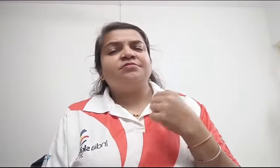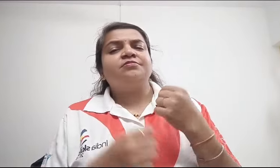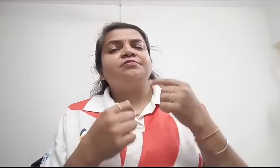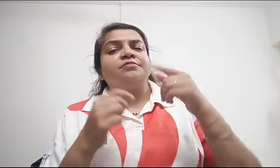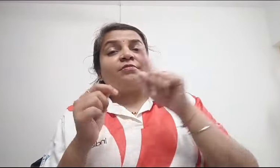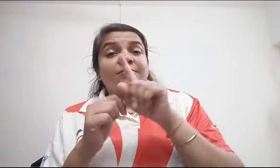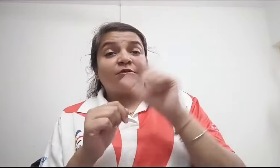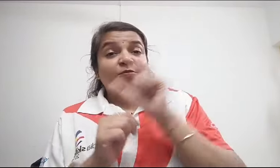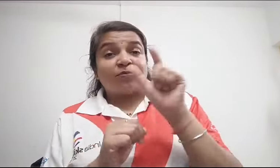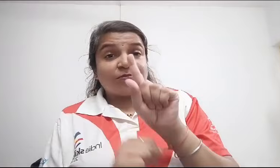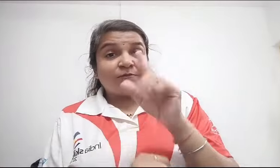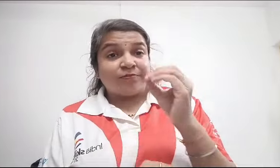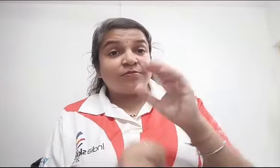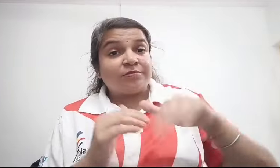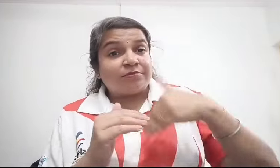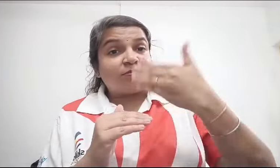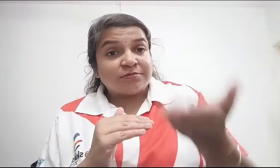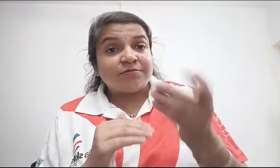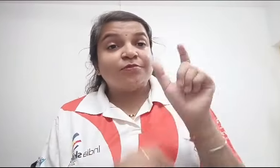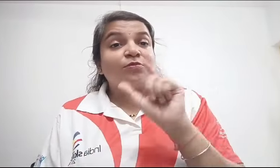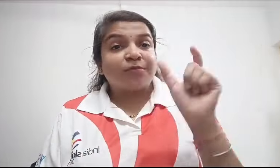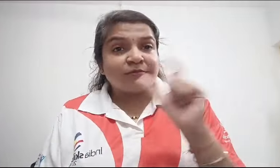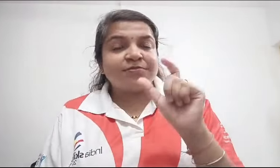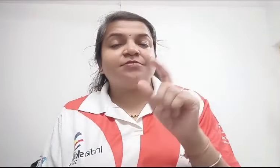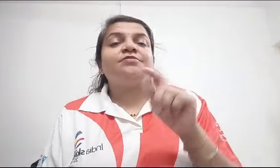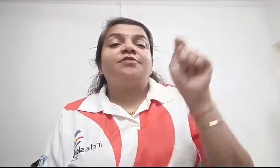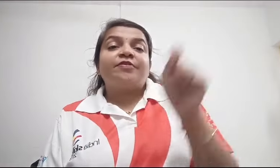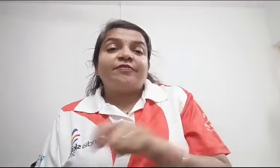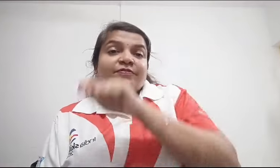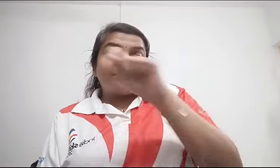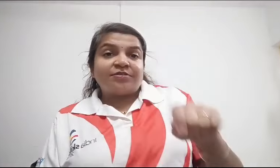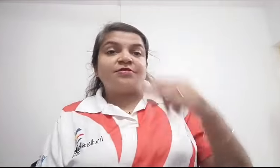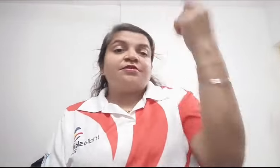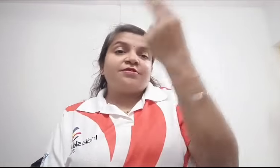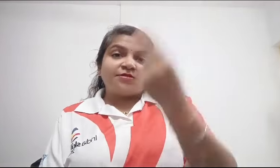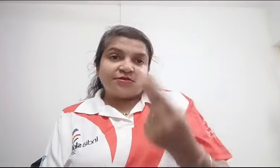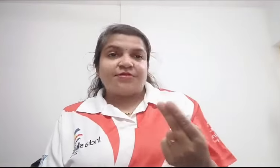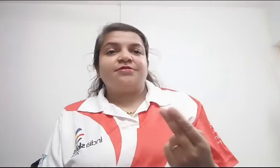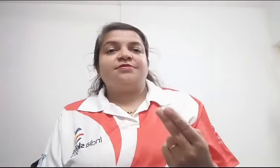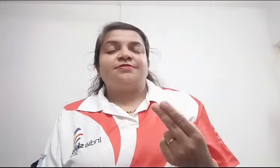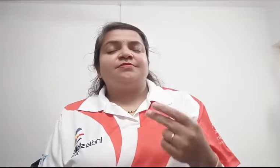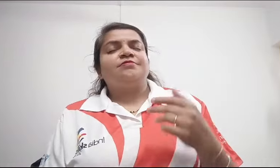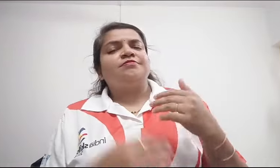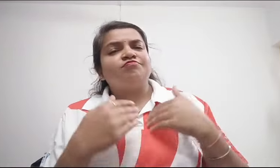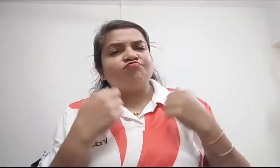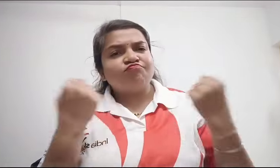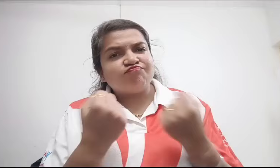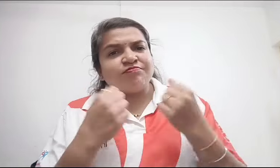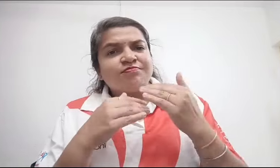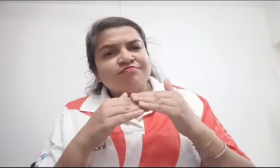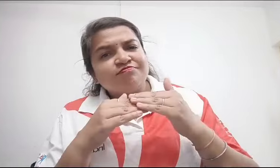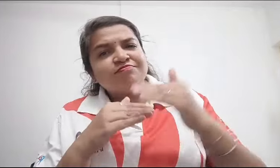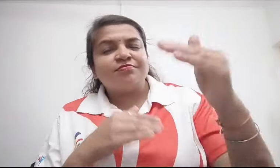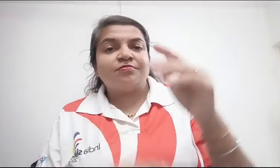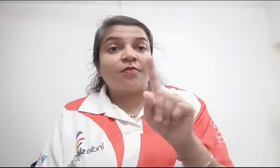मैं कॉलेज में नॉर्मल बच्चों में फैशन डिजाइनिंग गार्मेंट टेकनोलोजी डिपलोमा